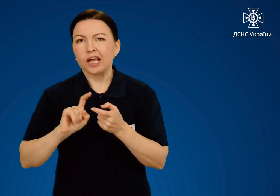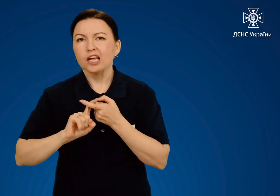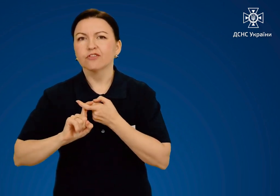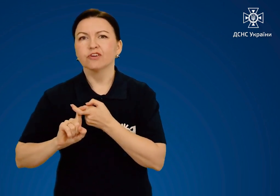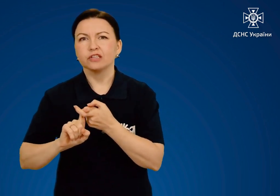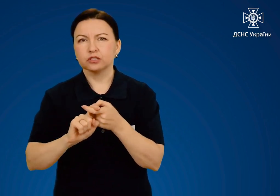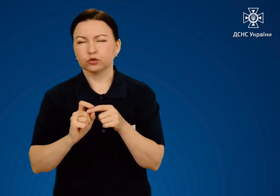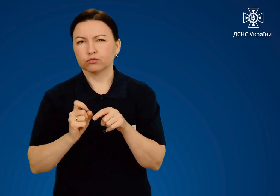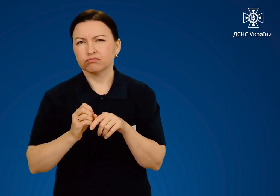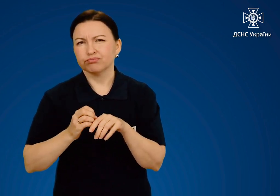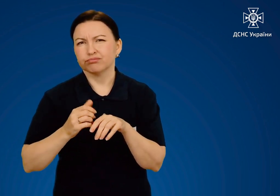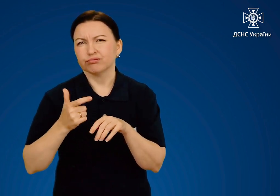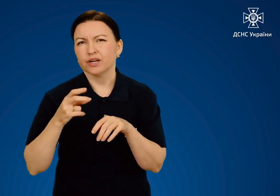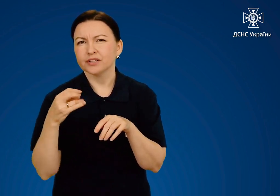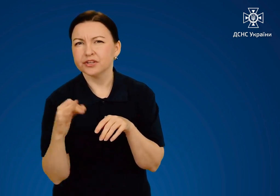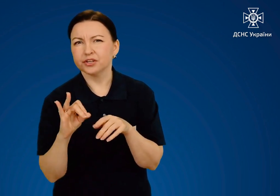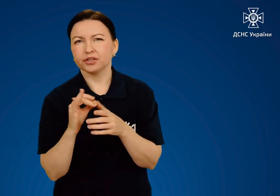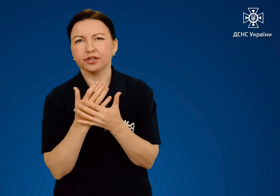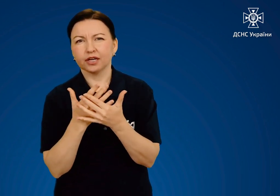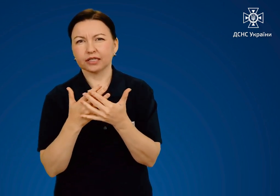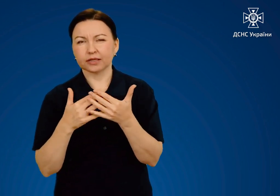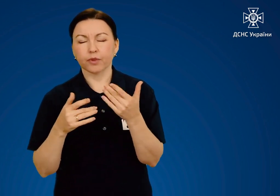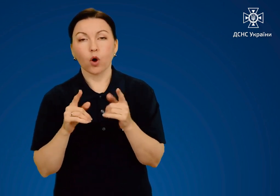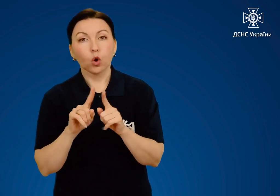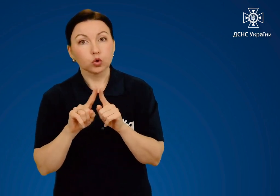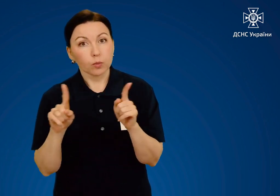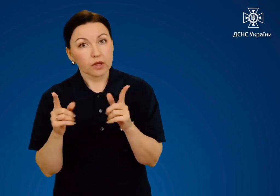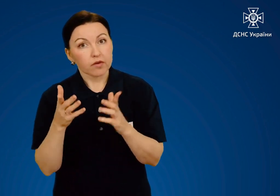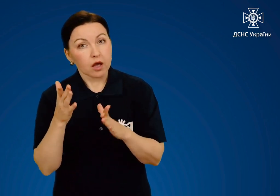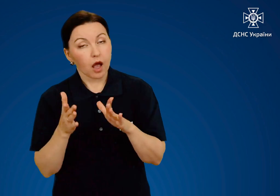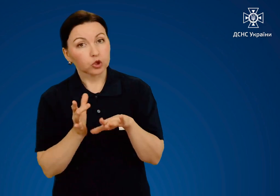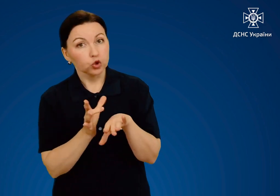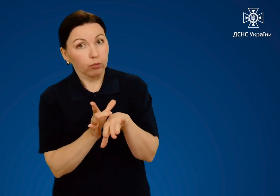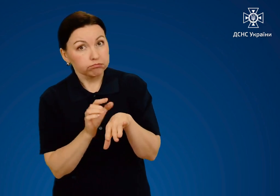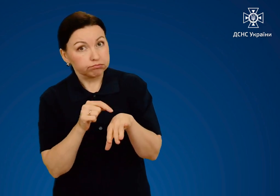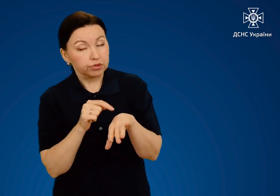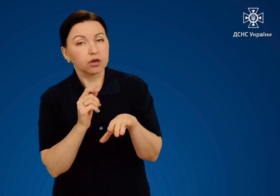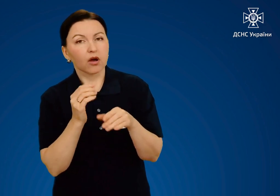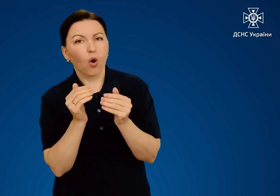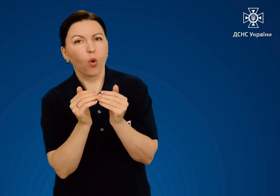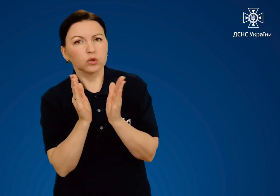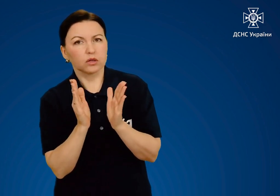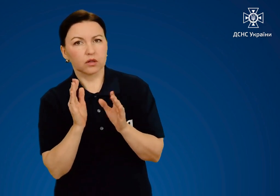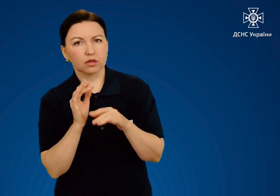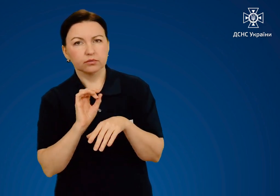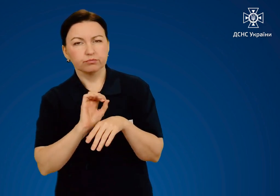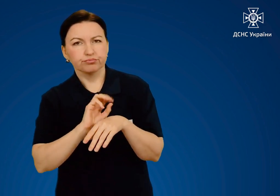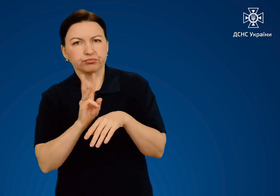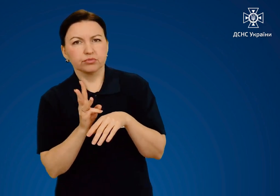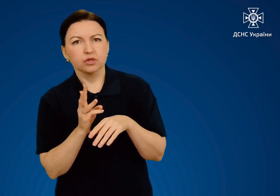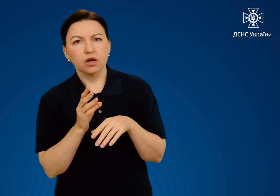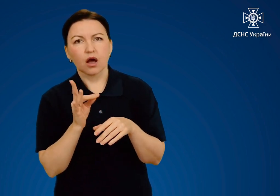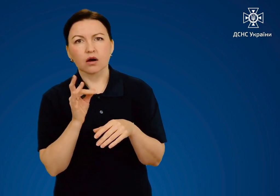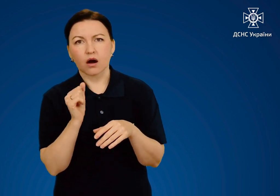розвитку інфекційного процесу, особливо якщо на ушкодженій ділянці відкрилась рана.